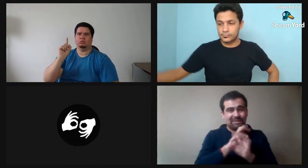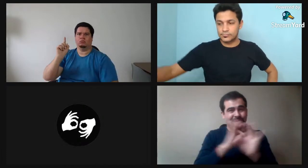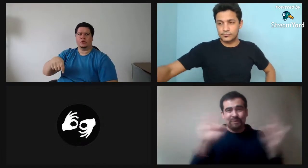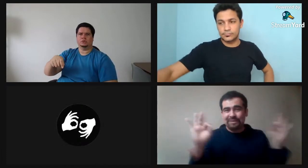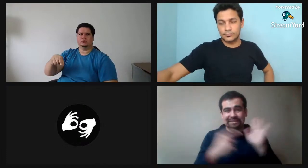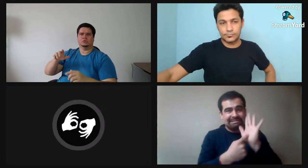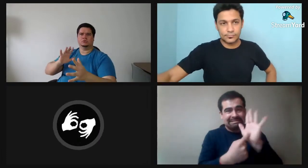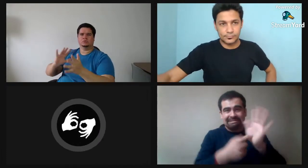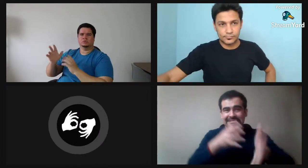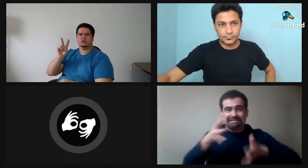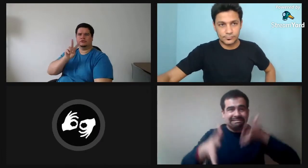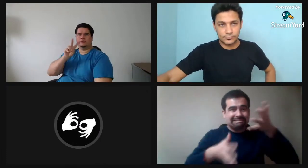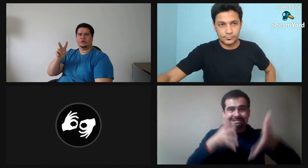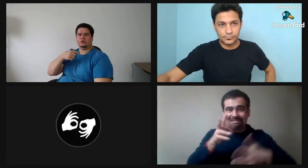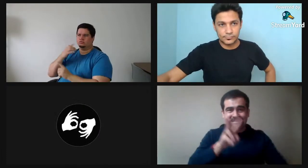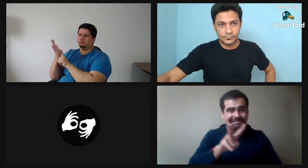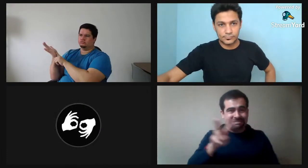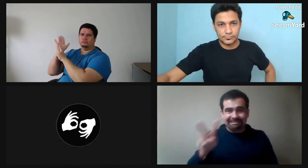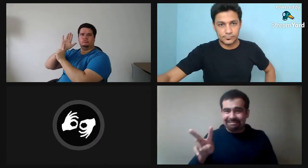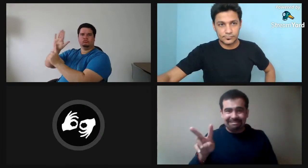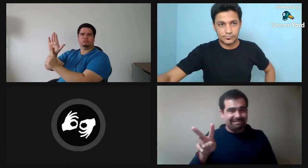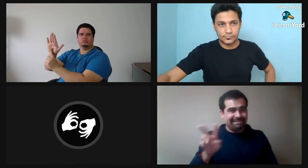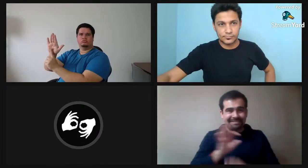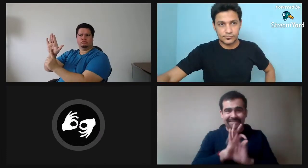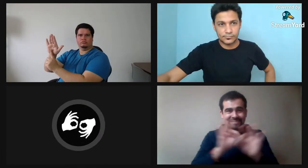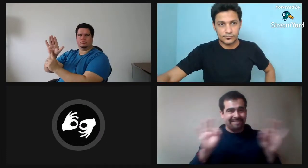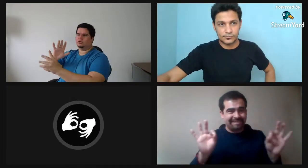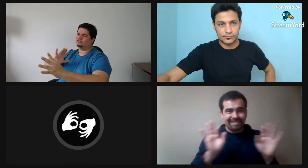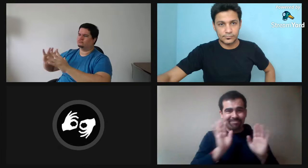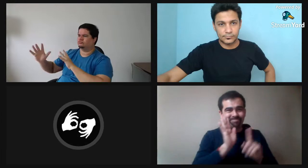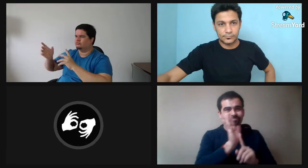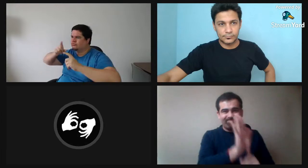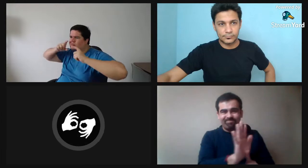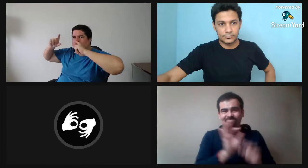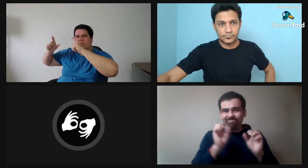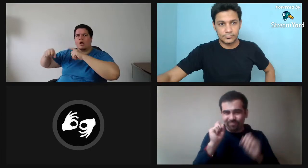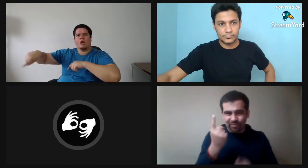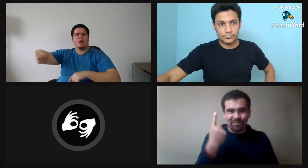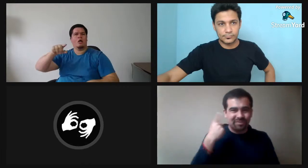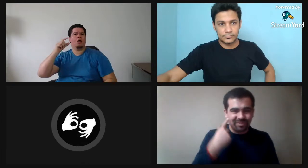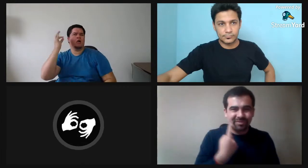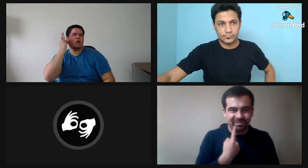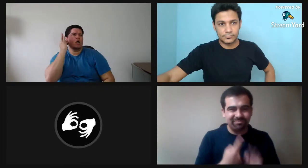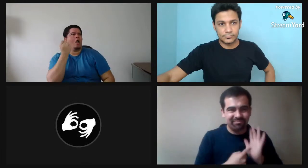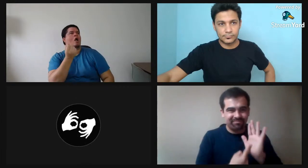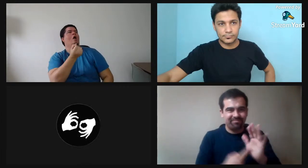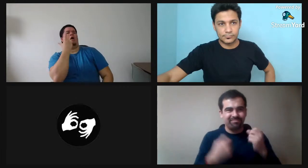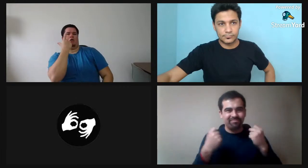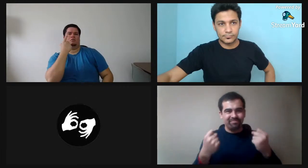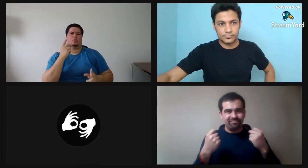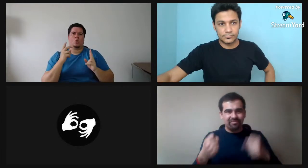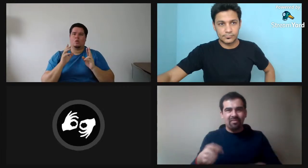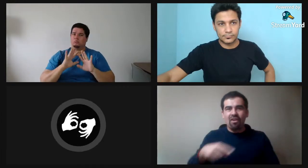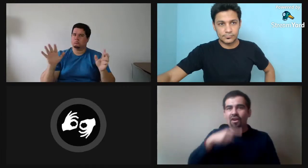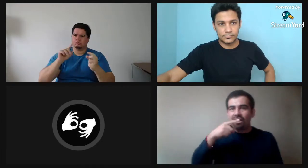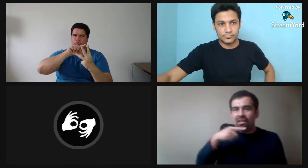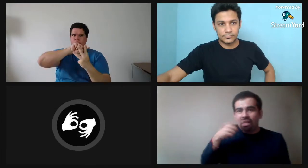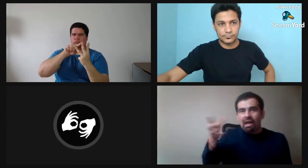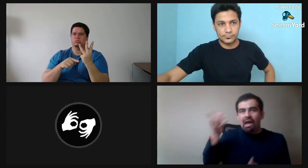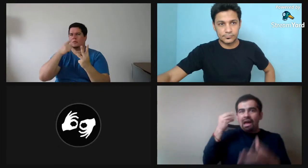En algunos seminarios oyentes casi nunca se muestra el vernáculo visual. Pero sí los sordos,